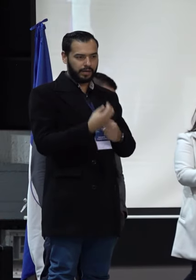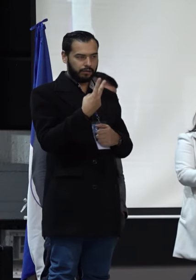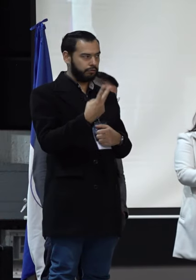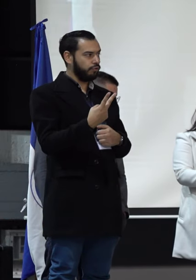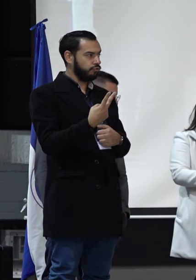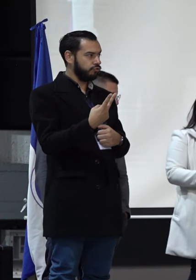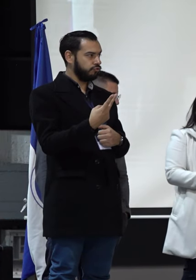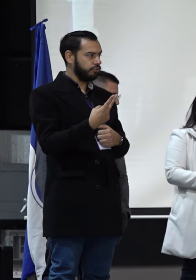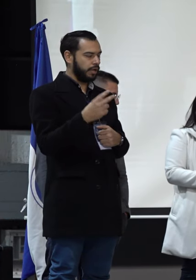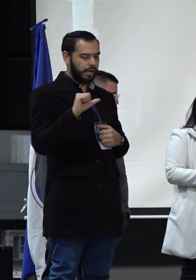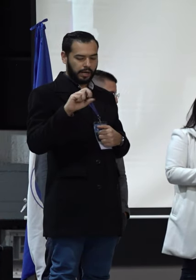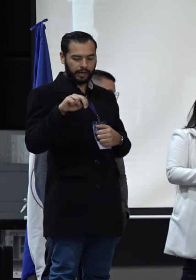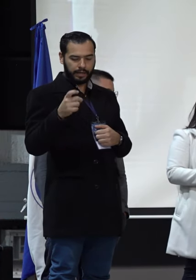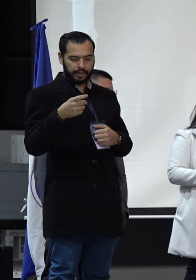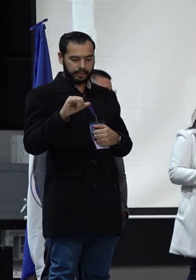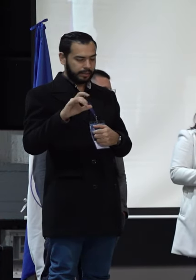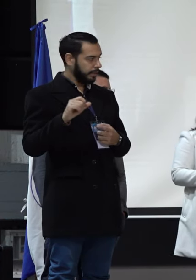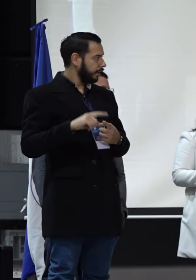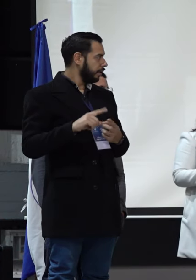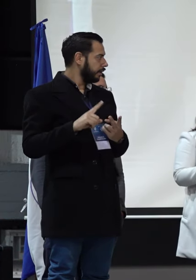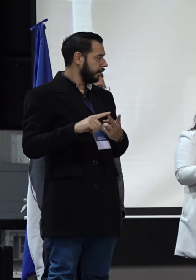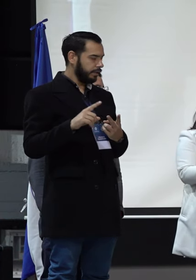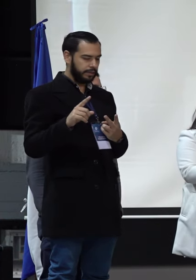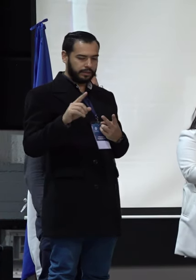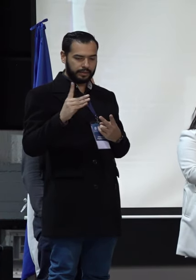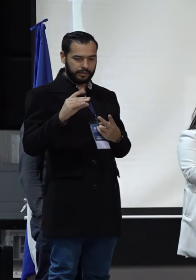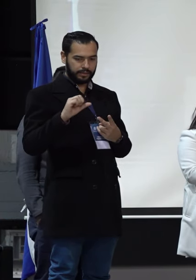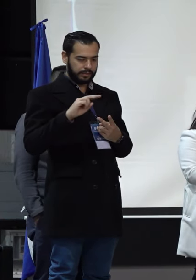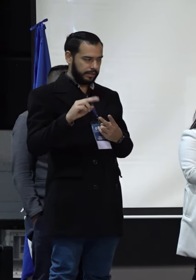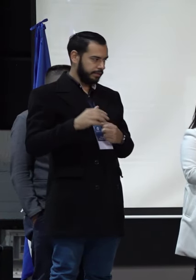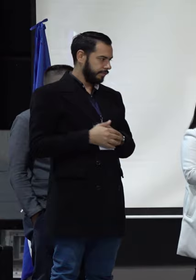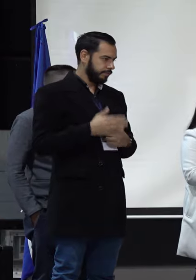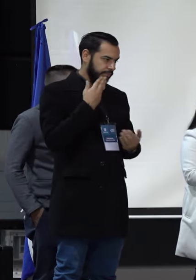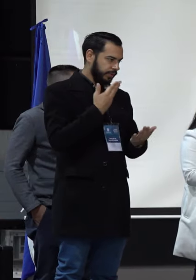Angélica Fresneda Páez y Sonia Liliana Vivas Piñeros. Muchísimas gracias.